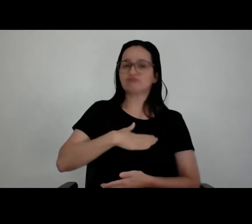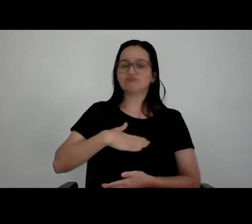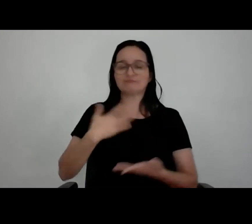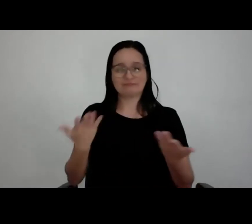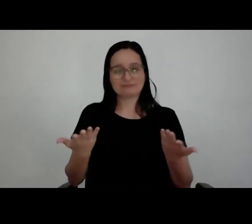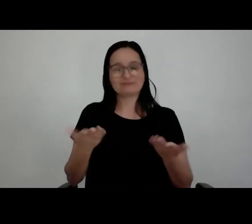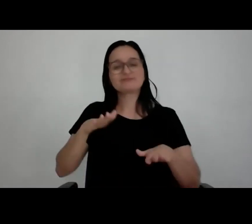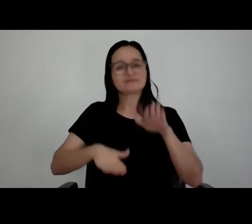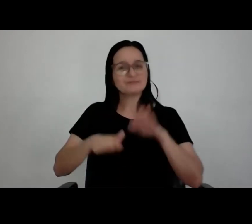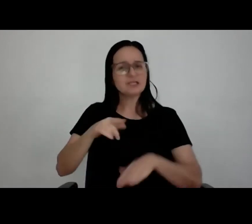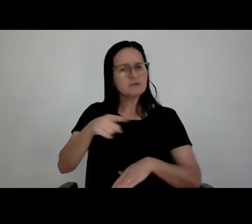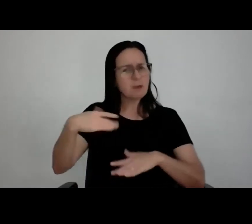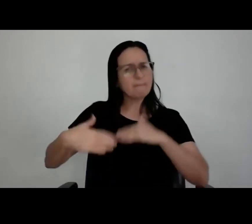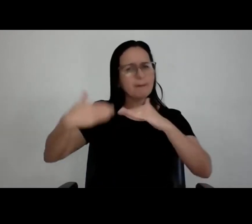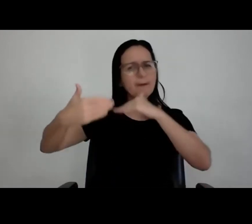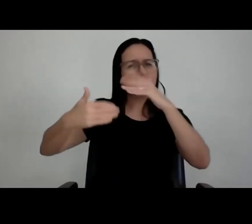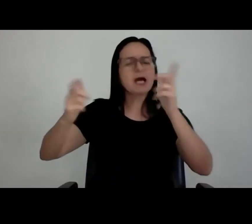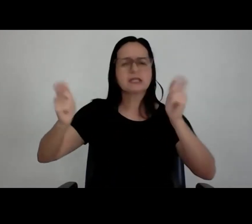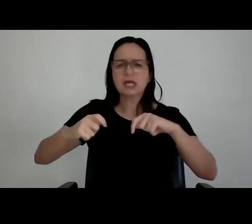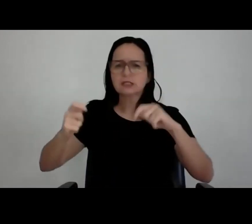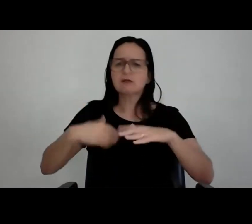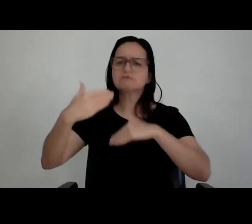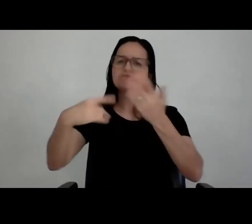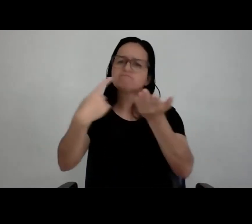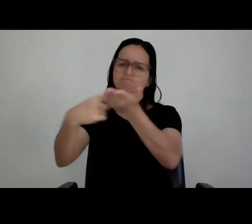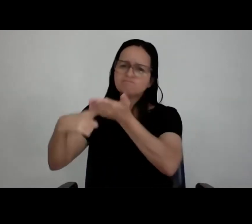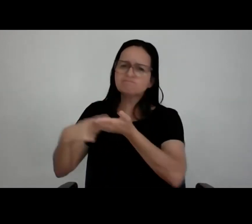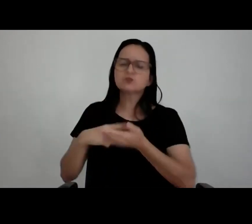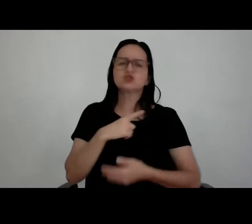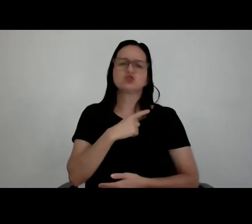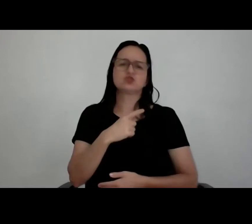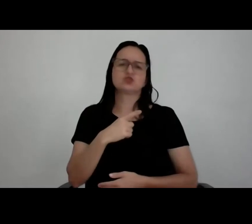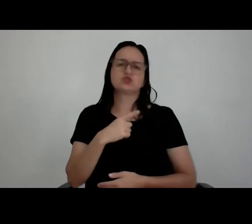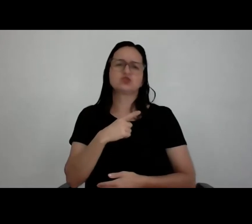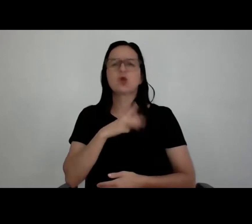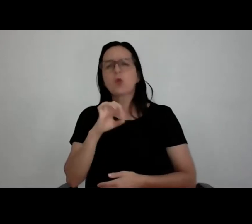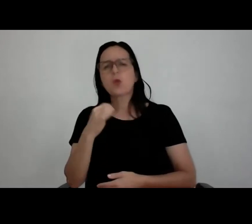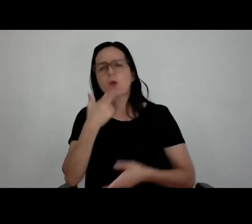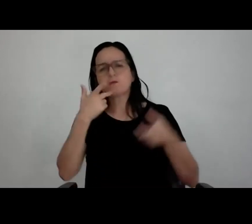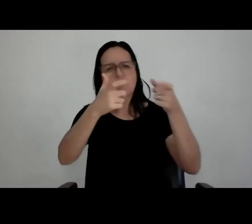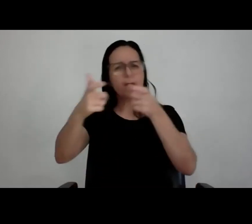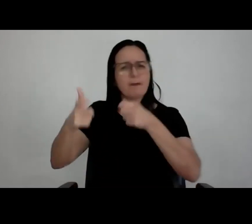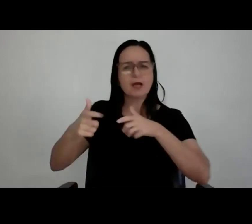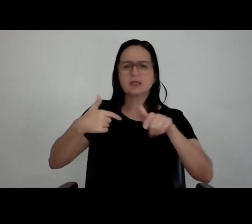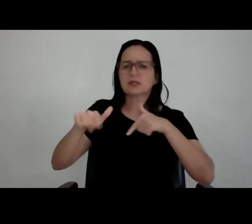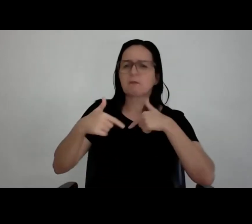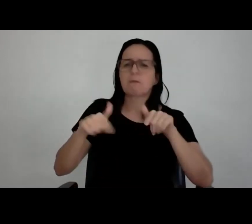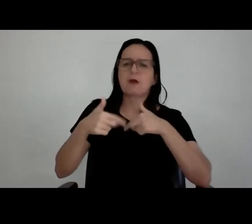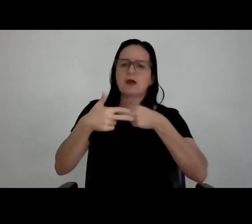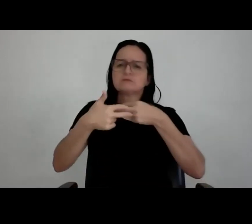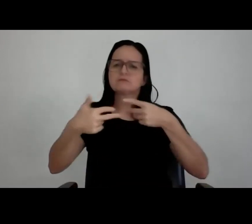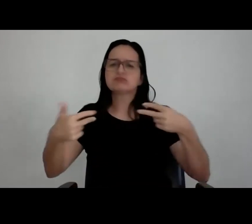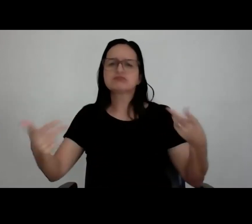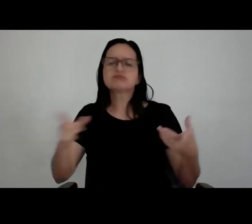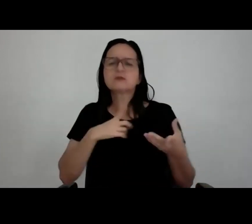a tua carreira andar, os teus negócios andarem, e os teus comprometimentos com o estabelecimento onde você trabalha, com o escritório em você trabalha, ter a sua